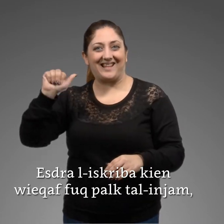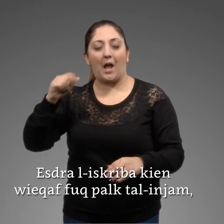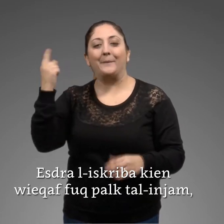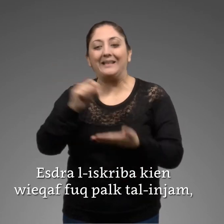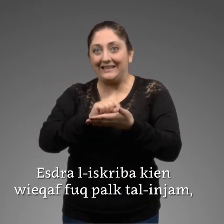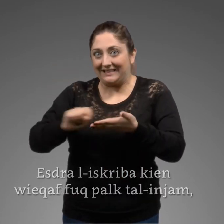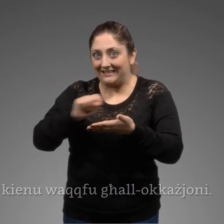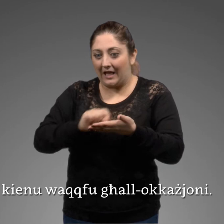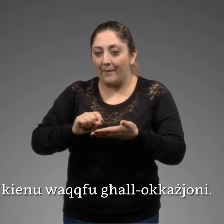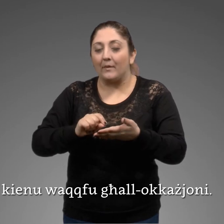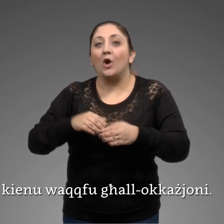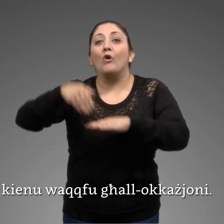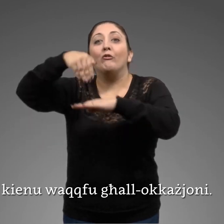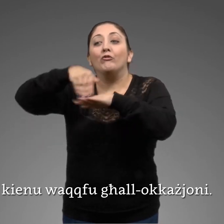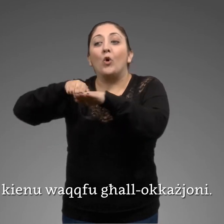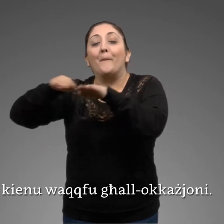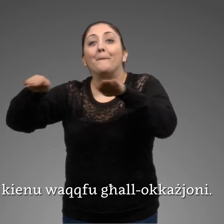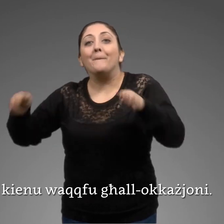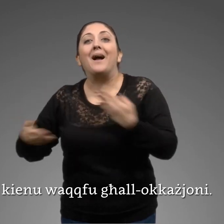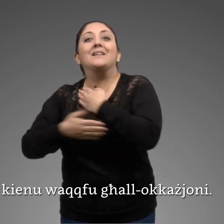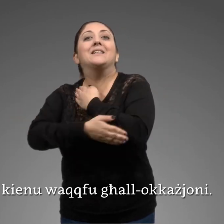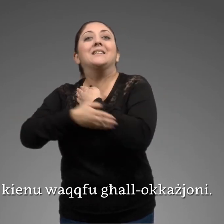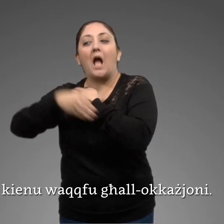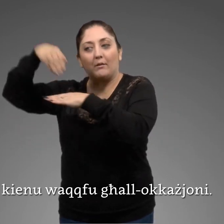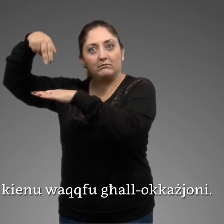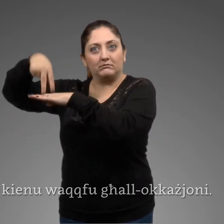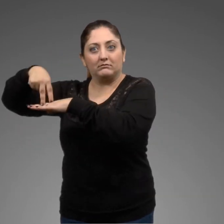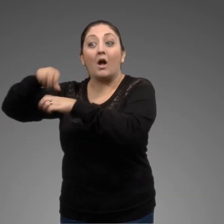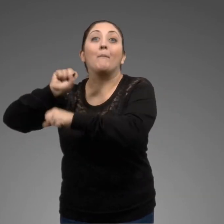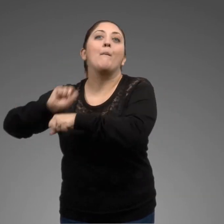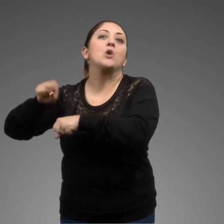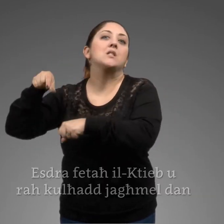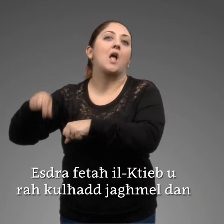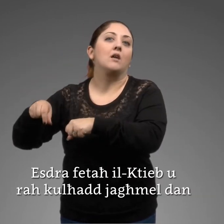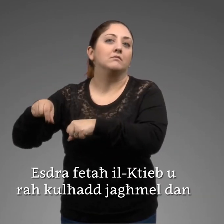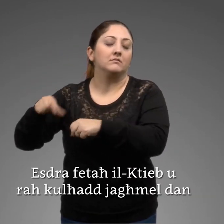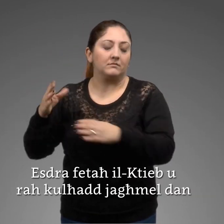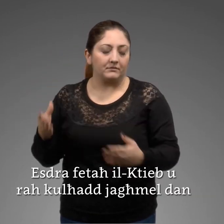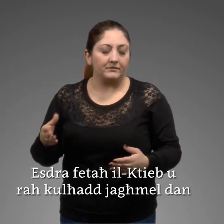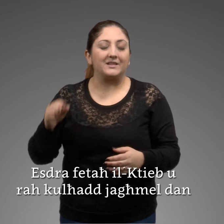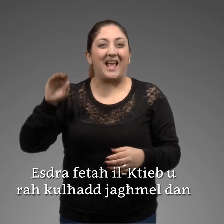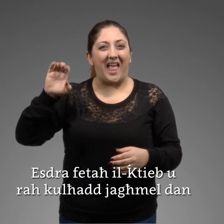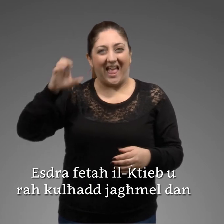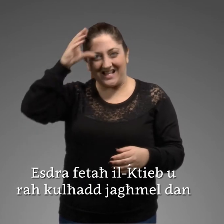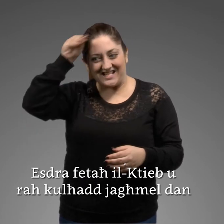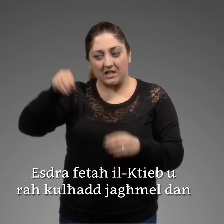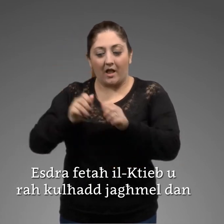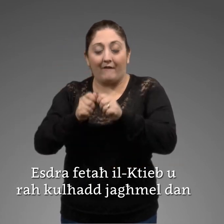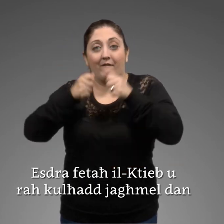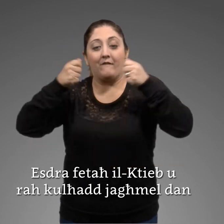-ktal-injam li kienu waqfu għall-okkazjoni Ezdra fetax il-ktib u